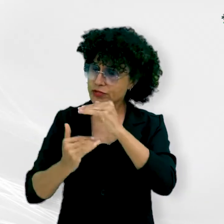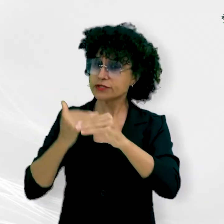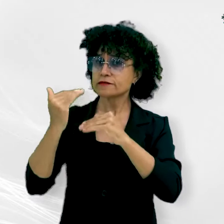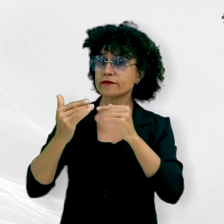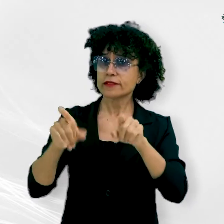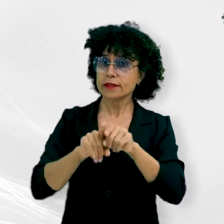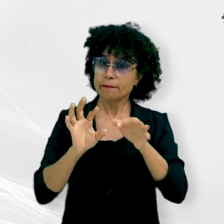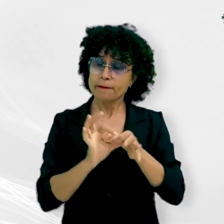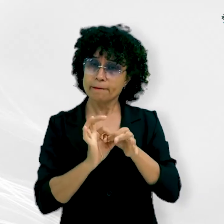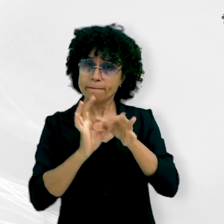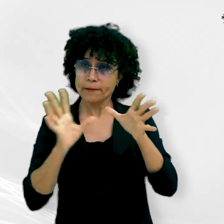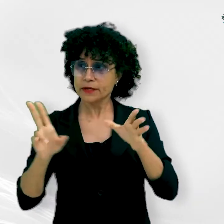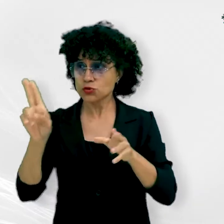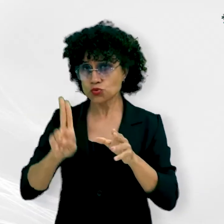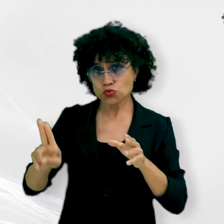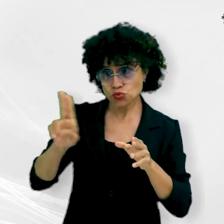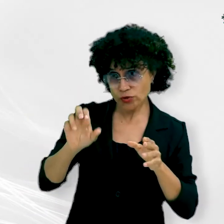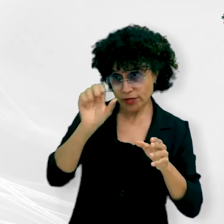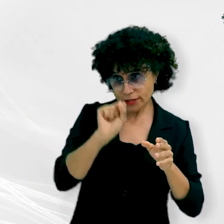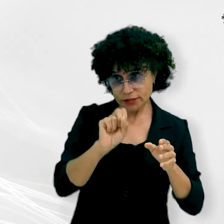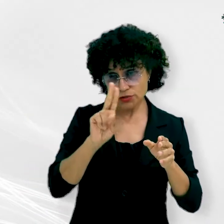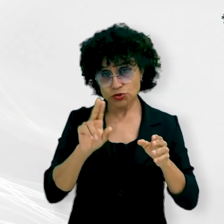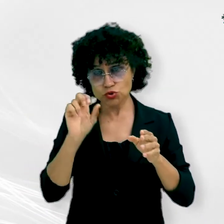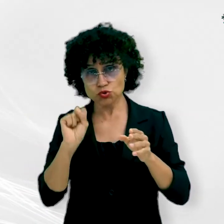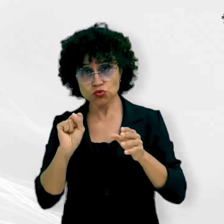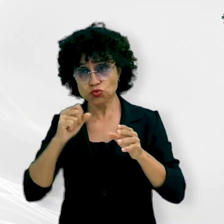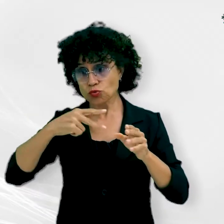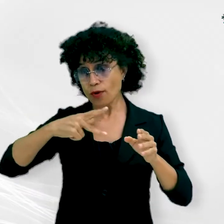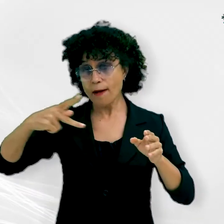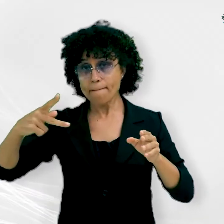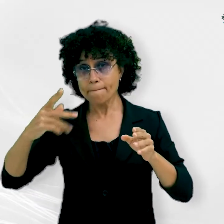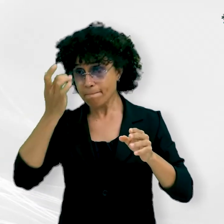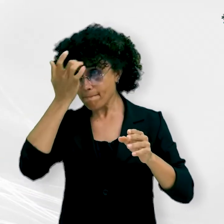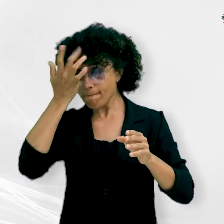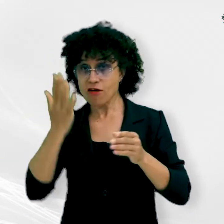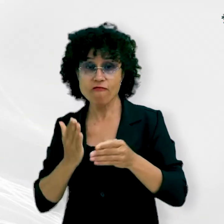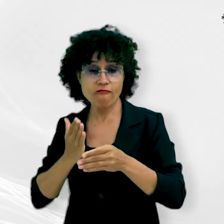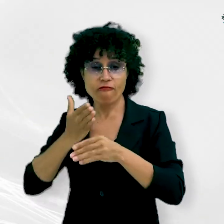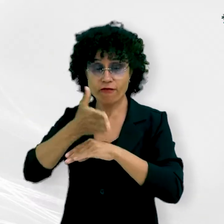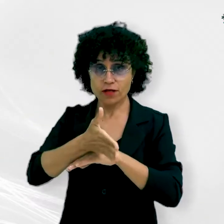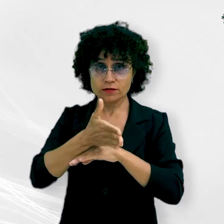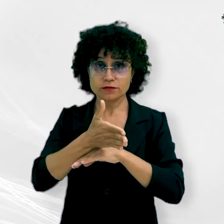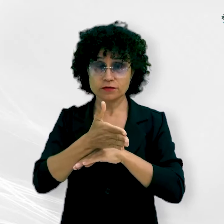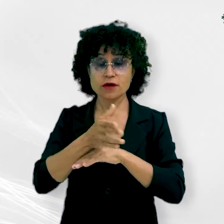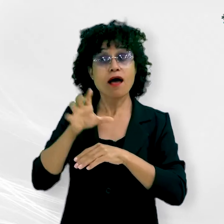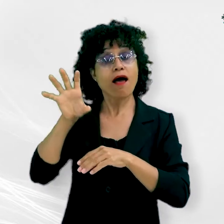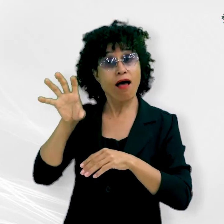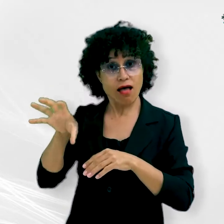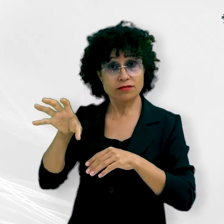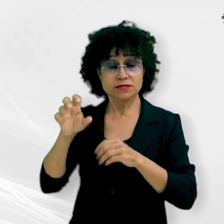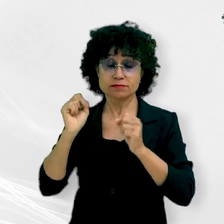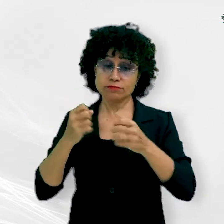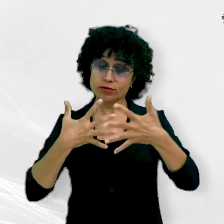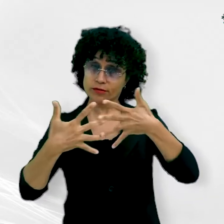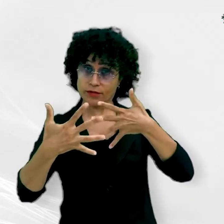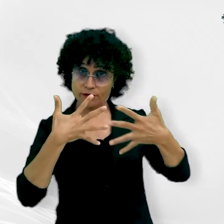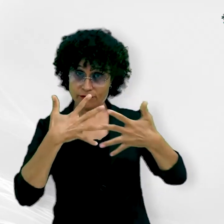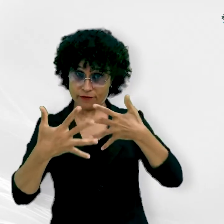desenvolvimento e disponibilização aos usuários do SUS de um aplicativo de fácil acesso, pois só dessa forma daremos transparência à